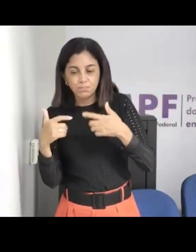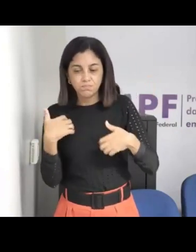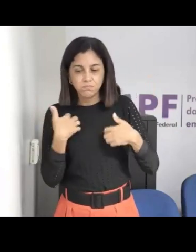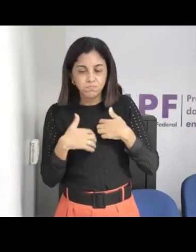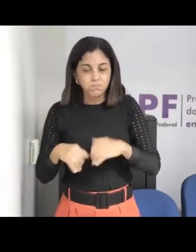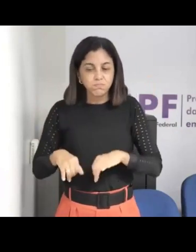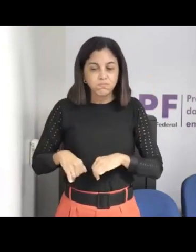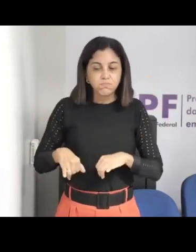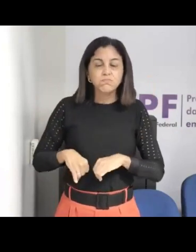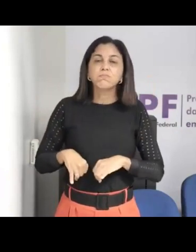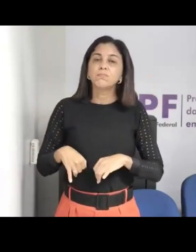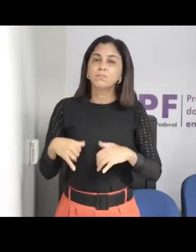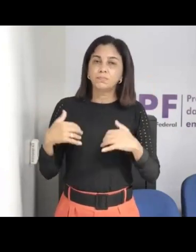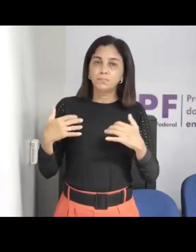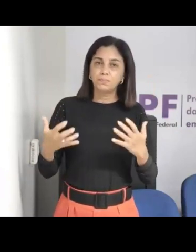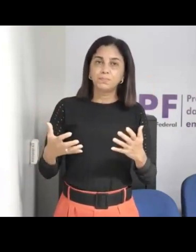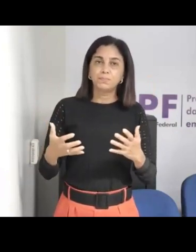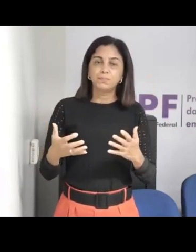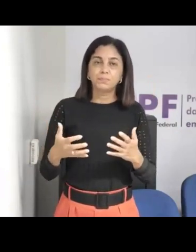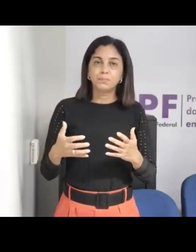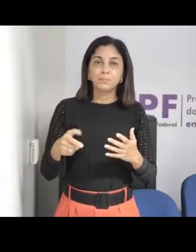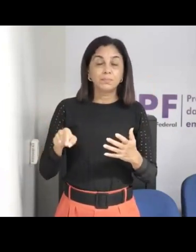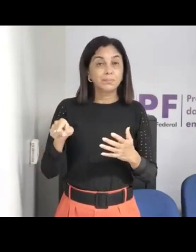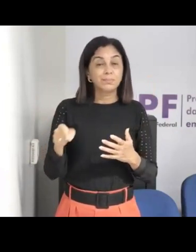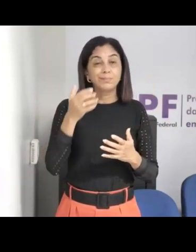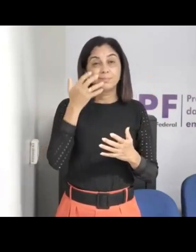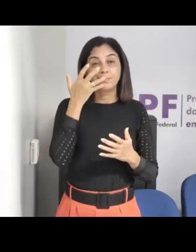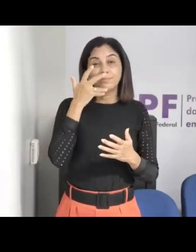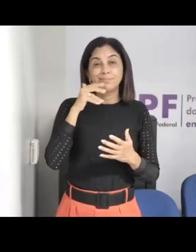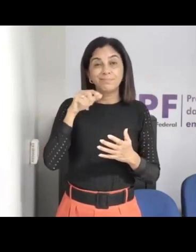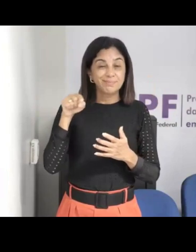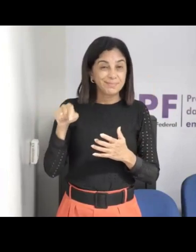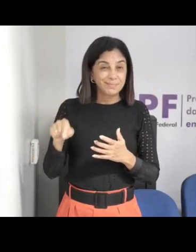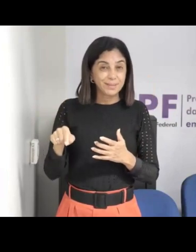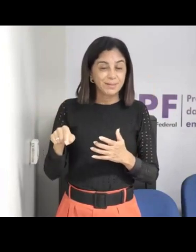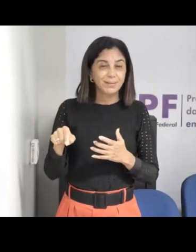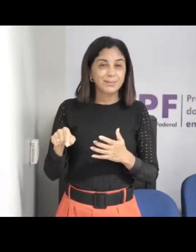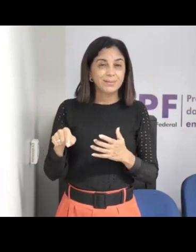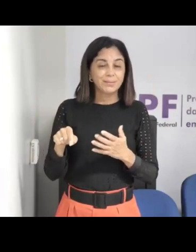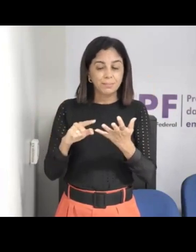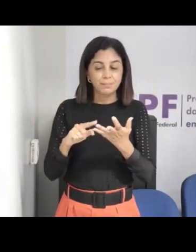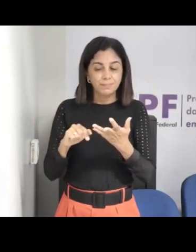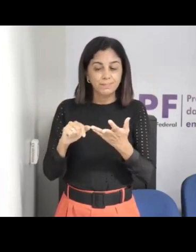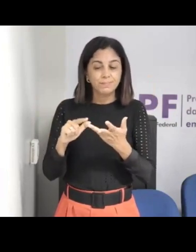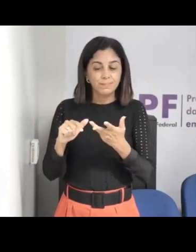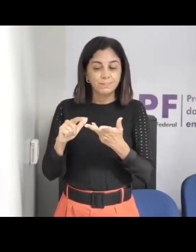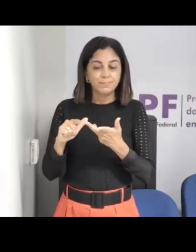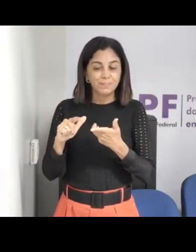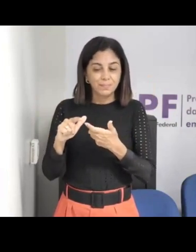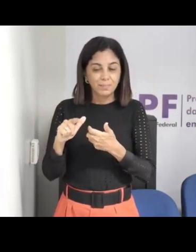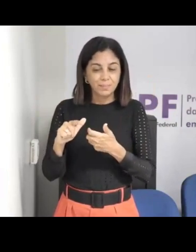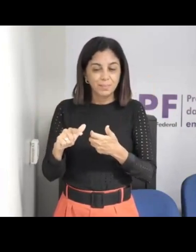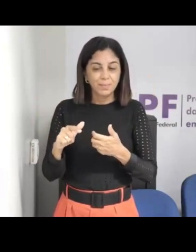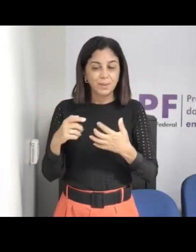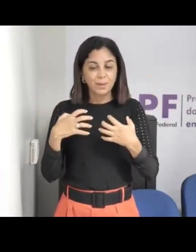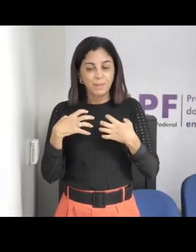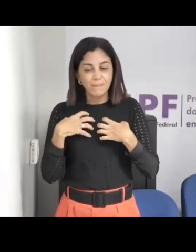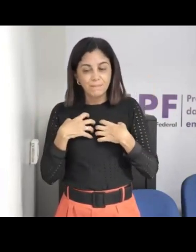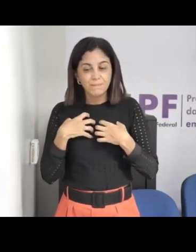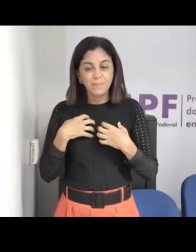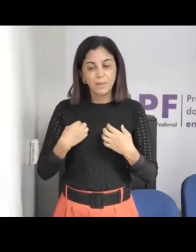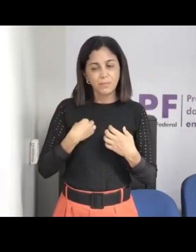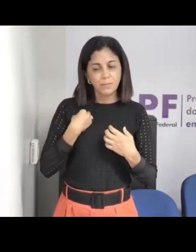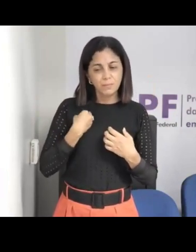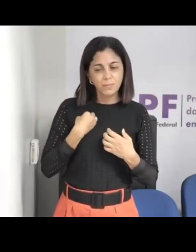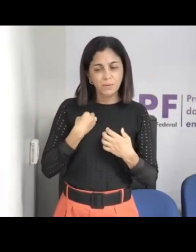atendendo. Então assim, a criança ela vai ter vários comportamentos, né, eu acho que